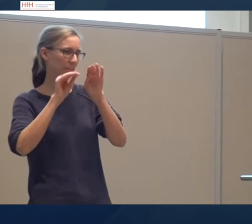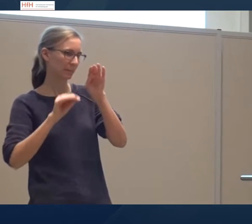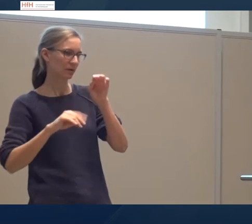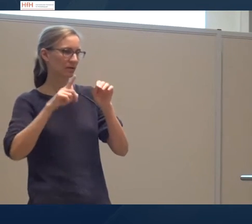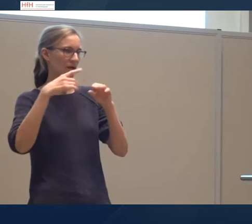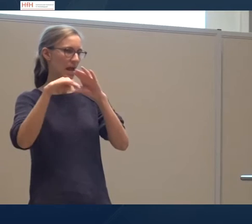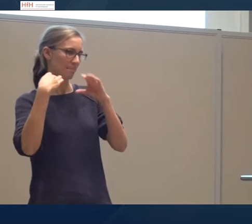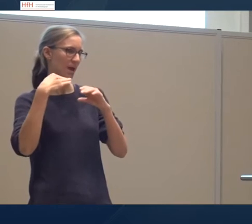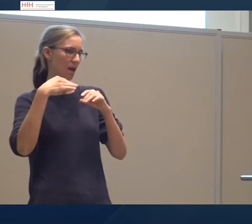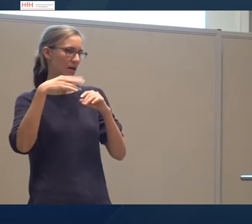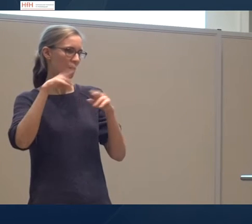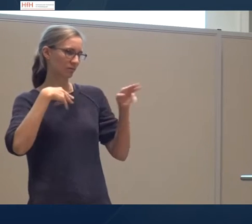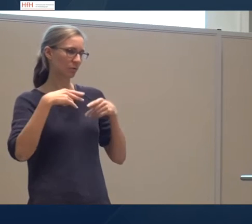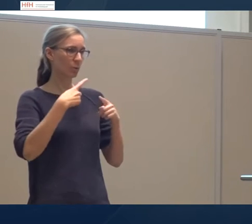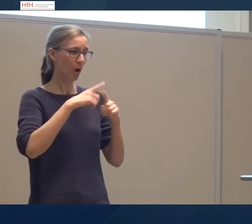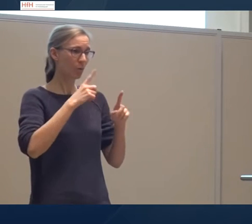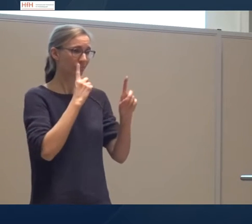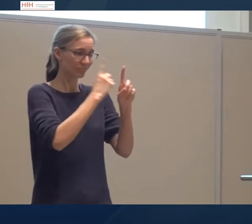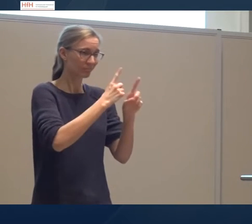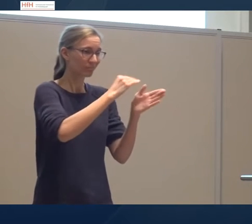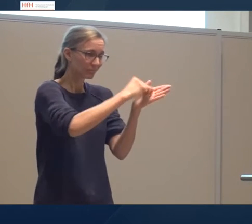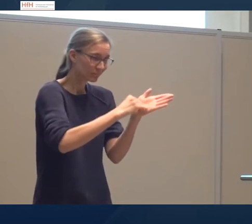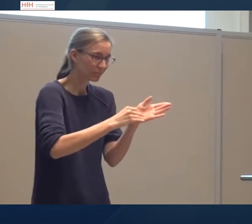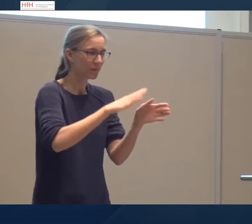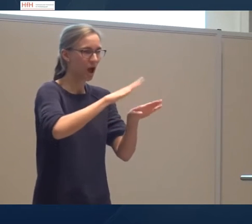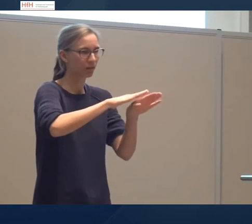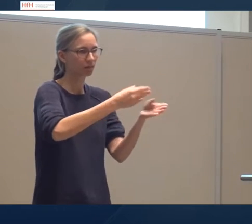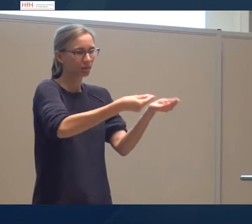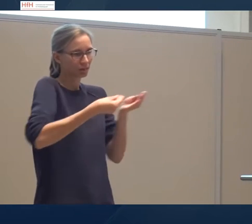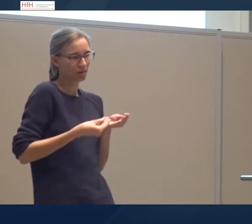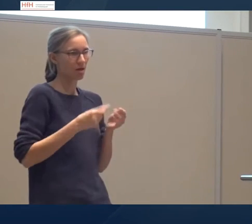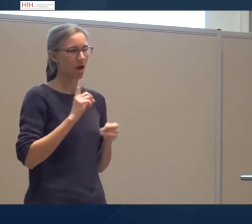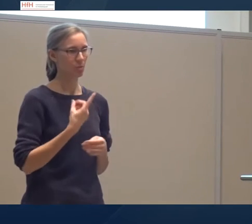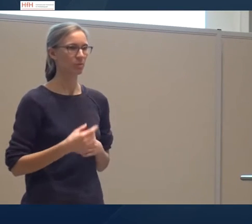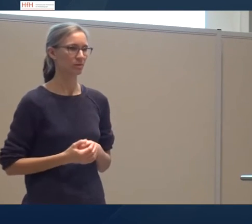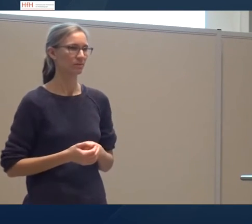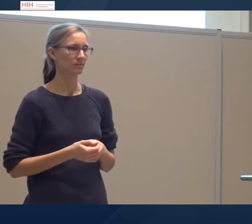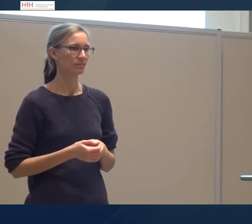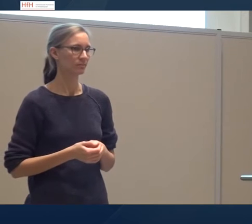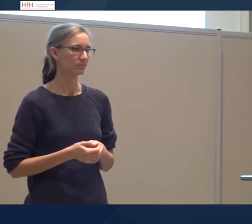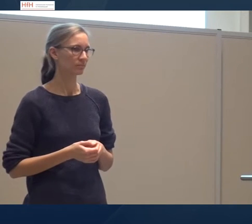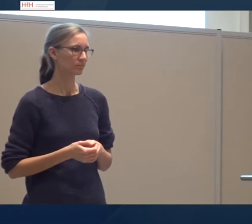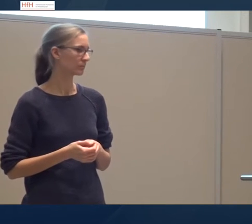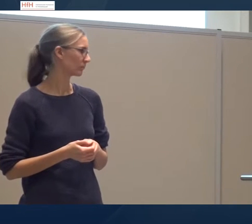per Mail waren anfangs sehr spärlich, also wir waren auf den direkten Kontakt mit den Leuten angewiesen.